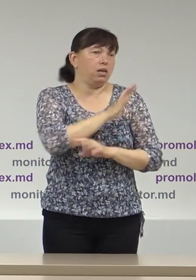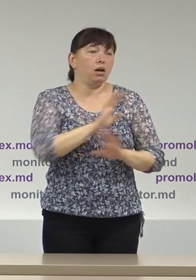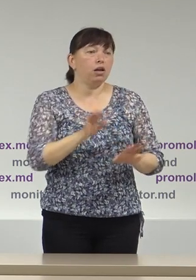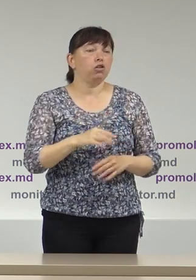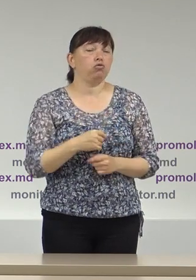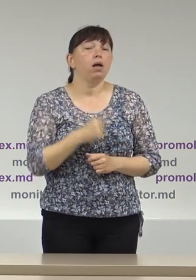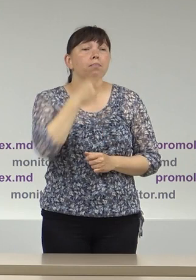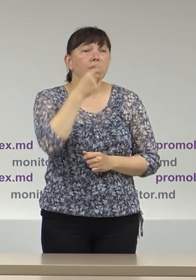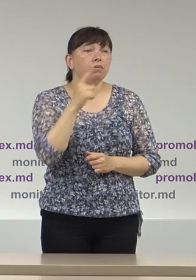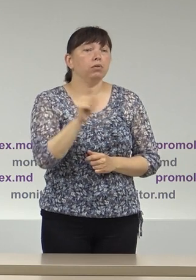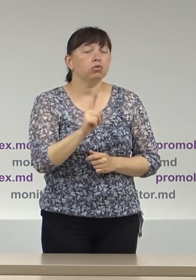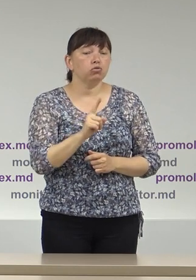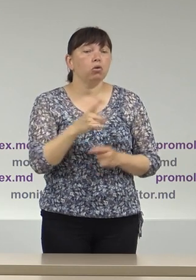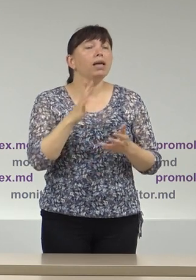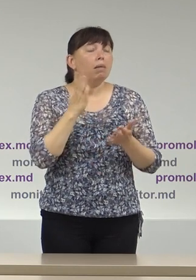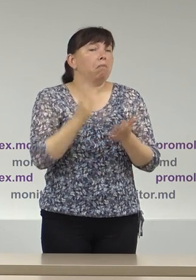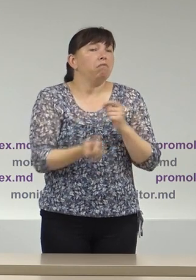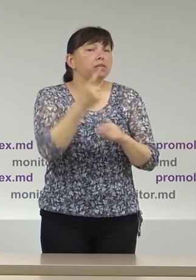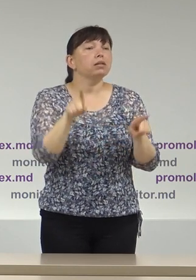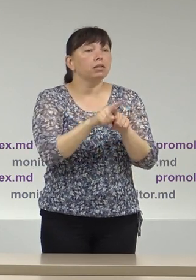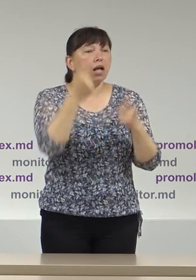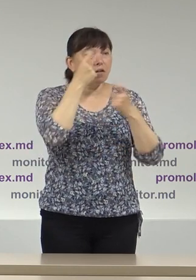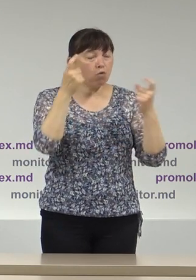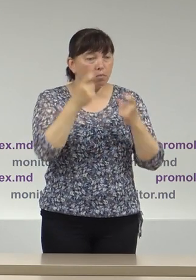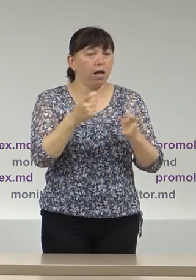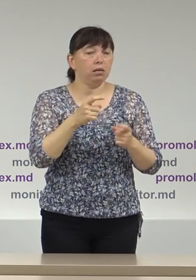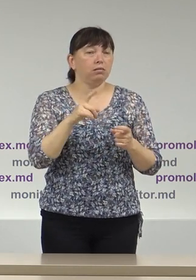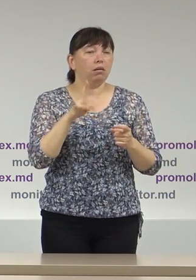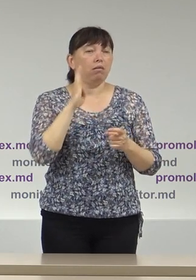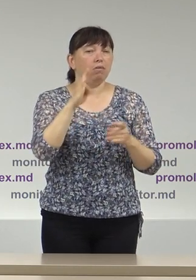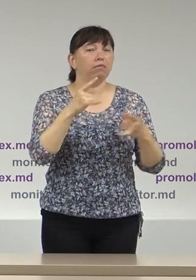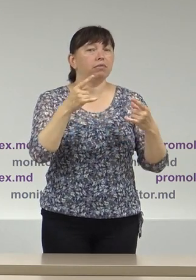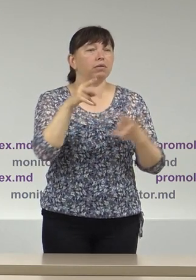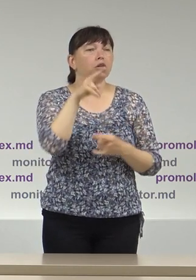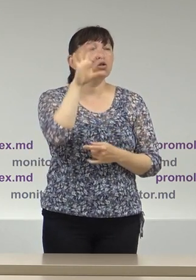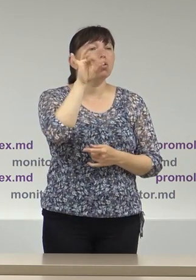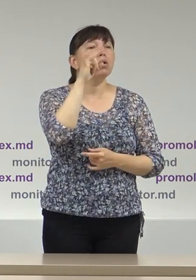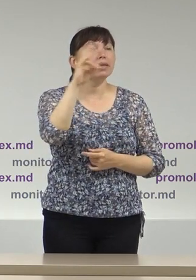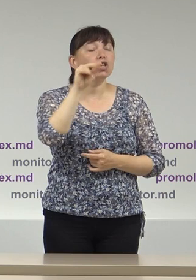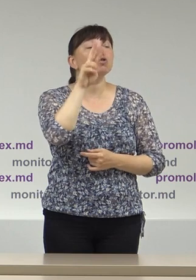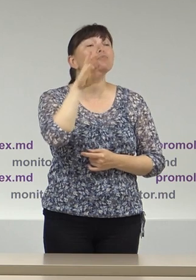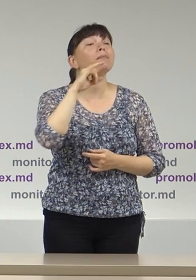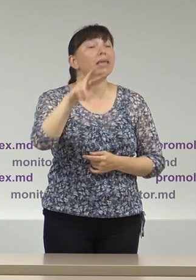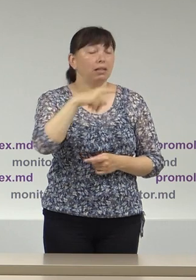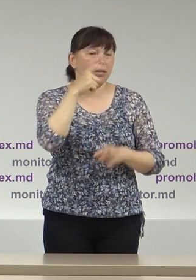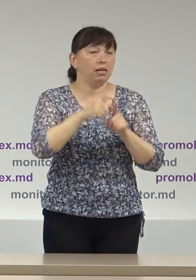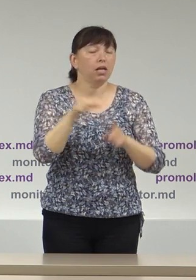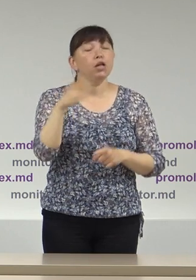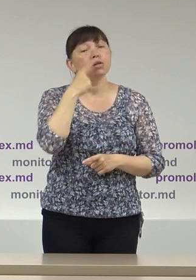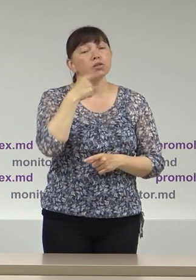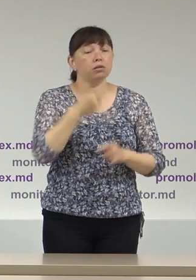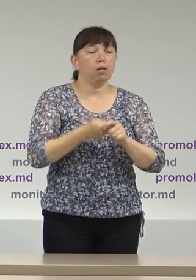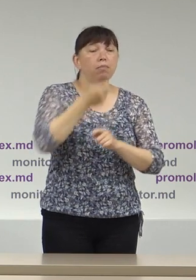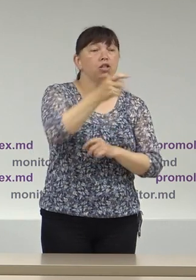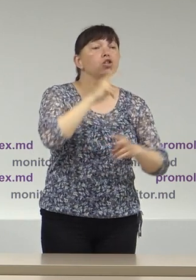Este vorba despre o informație prezentată în spațiu public de către domnul Dorin Țimil, președintele CEC, care a depus o